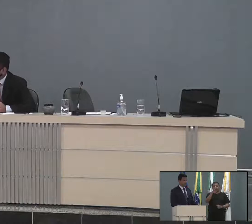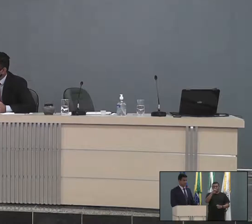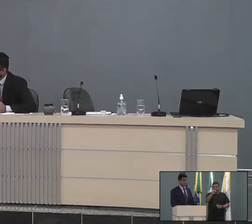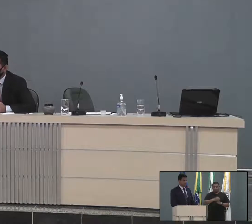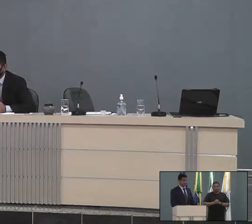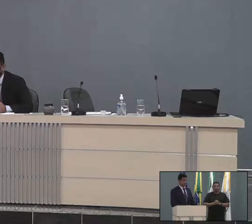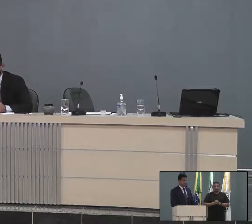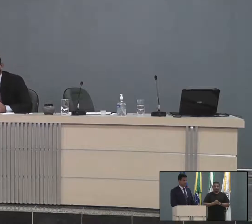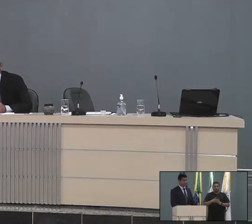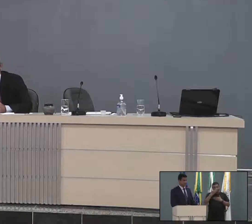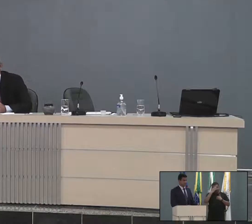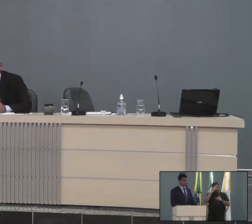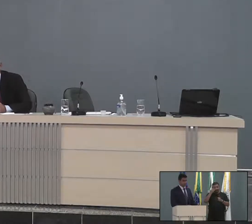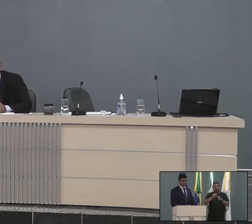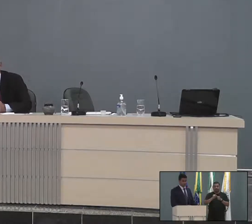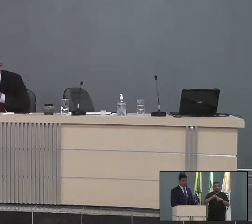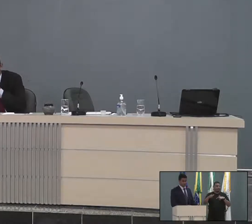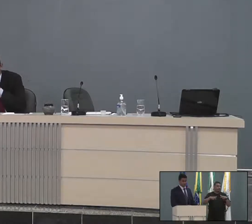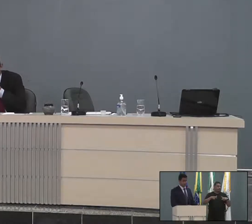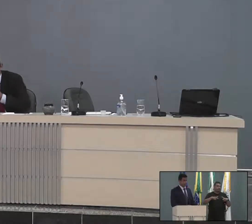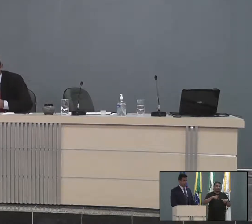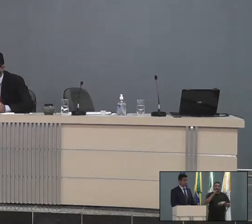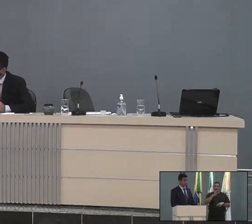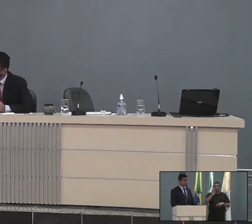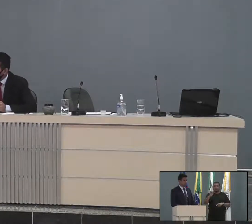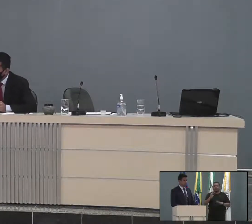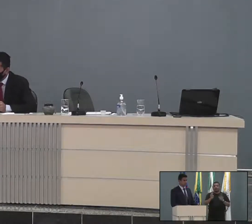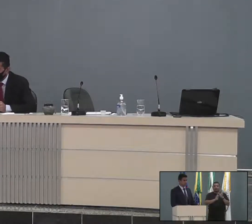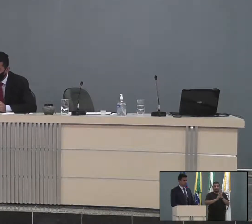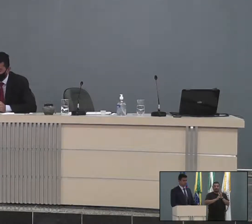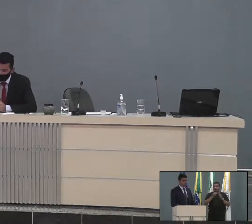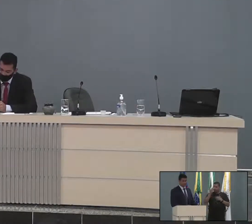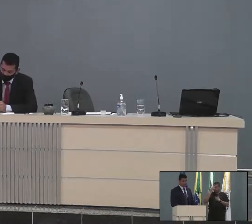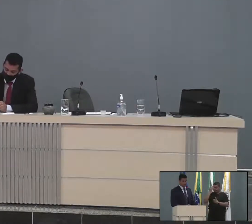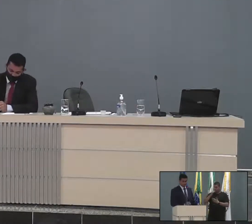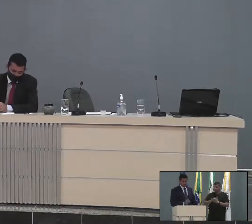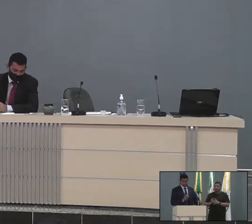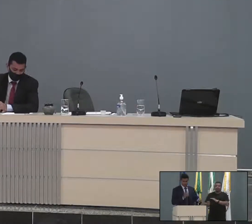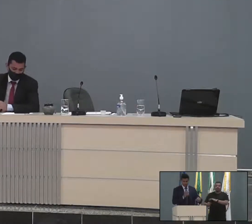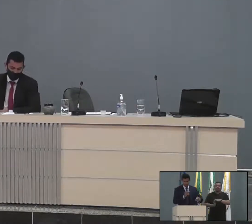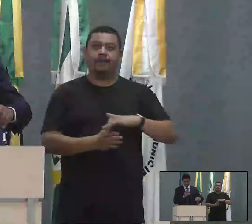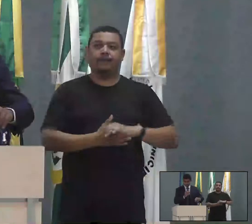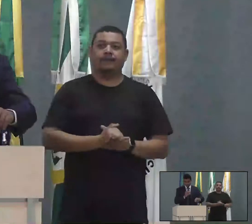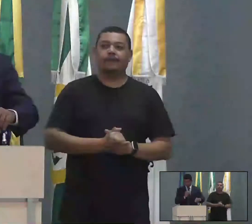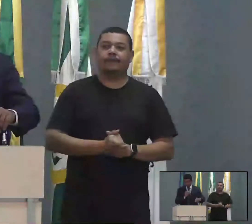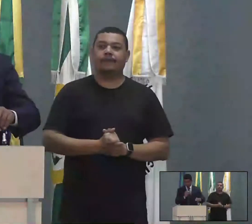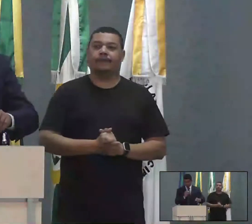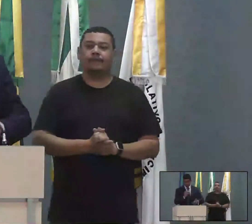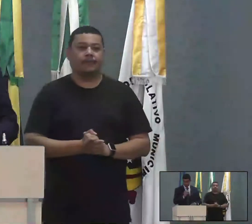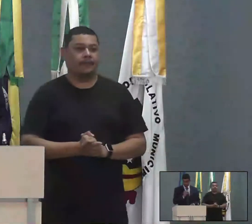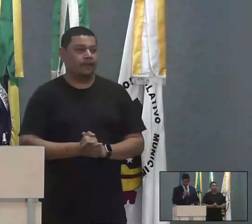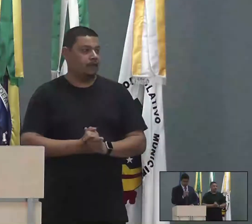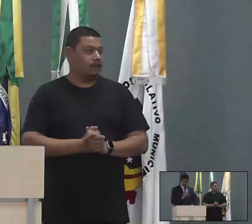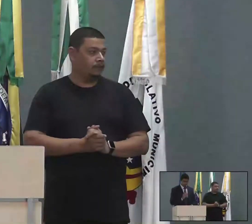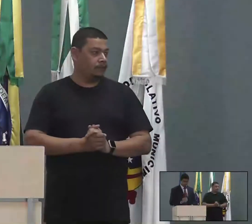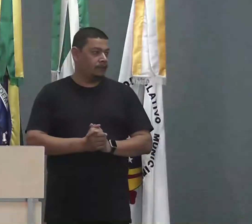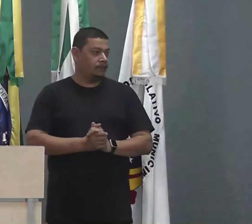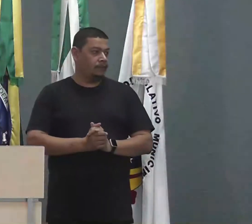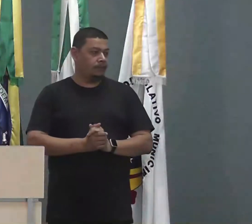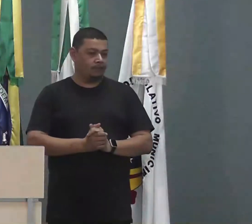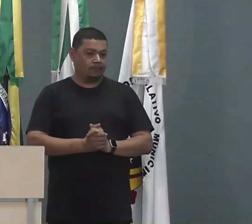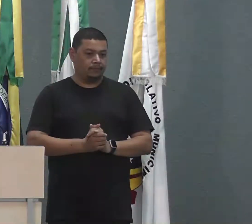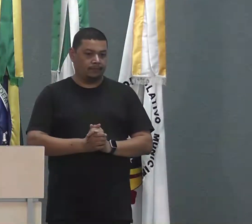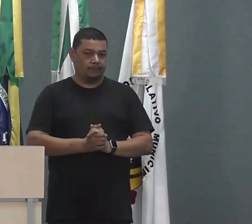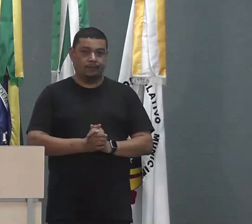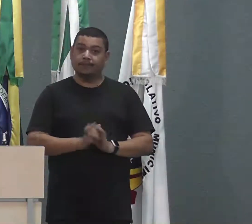por ter feito esse serviço lá de TI lá no Riozinho. Obrigado, vereador. Eu que agradeço, vereador, pela contribuição,